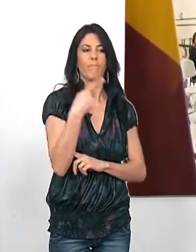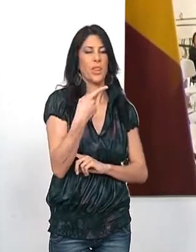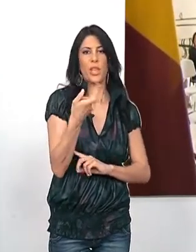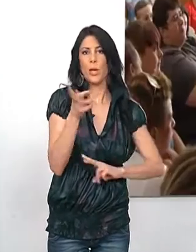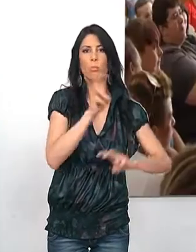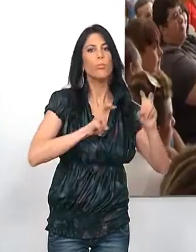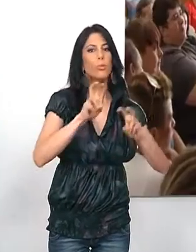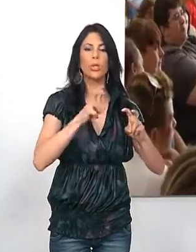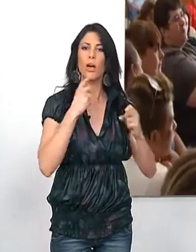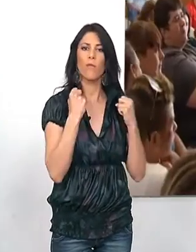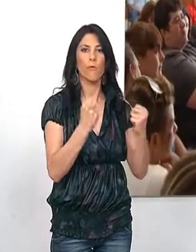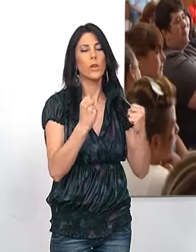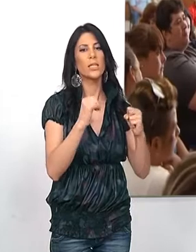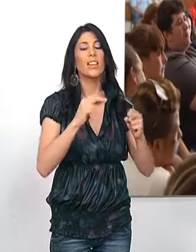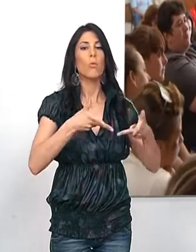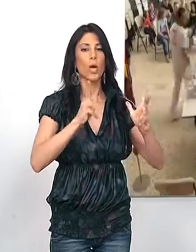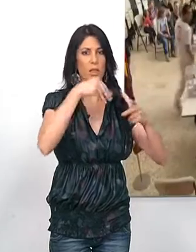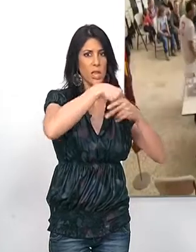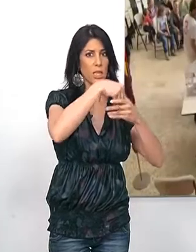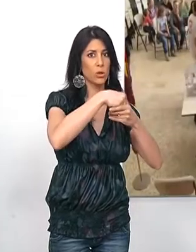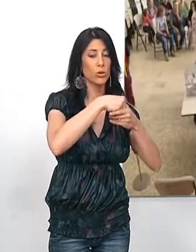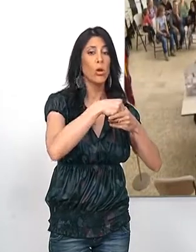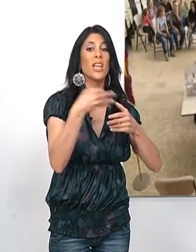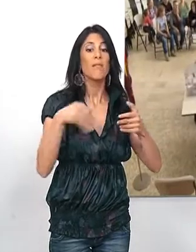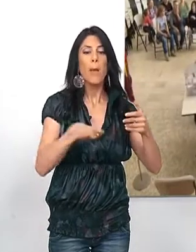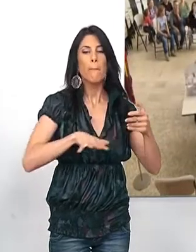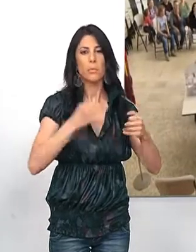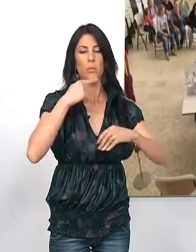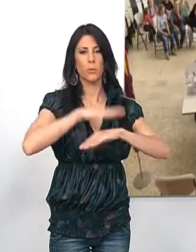declarado que es un ejercicio fuerte de democracia interna y se hará lo que digan las bases.